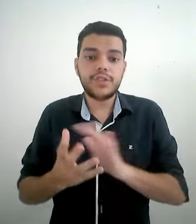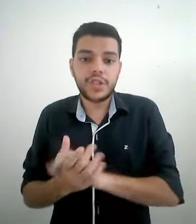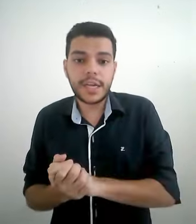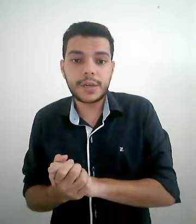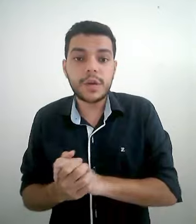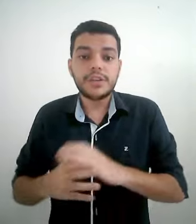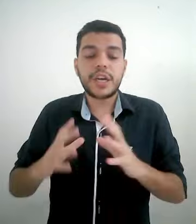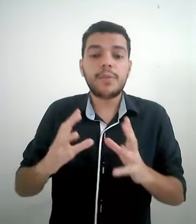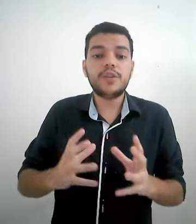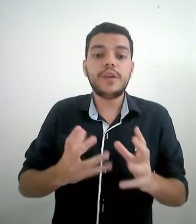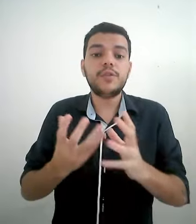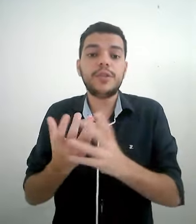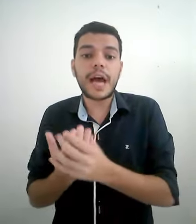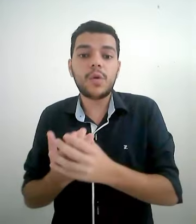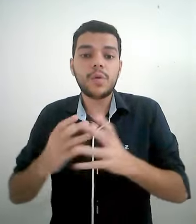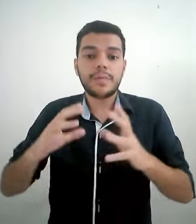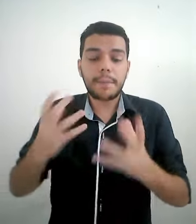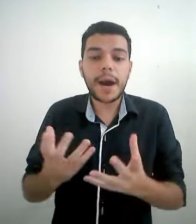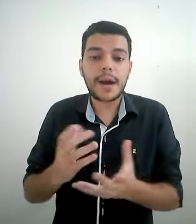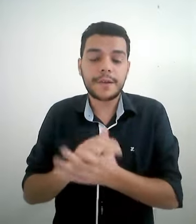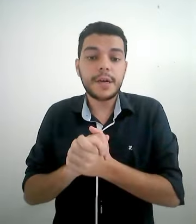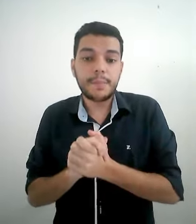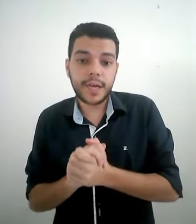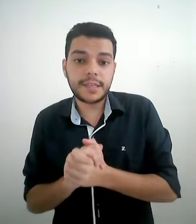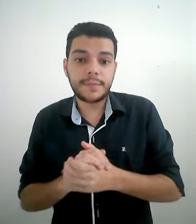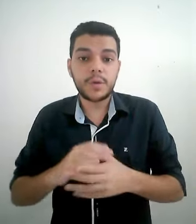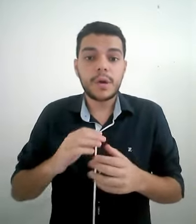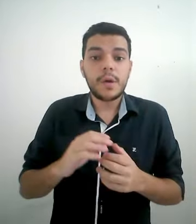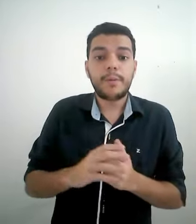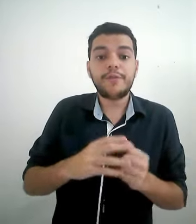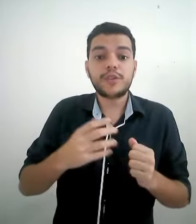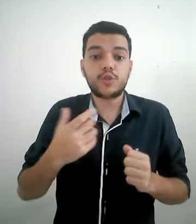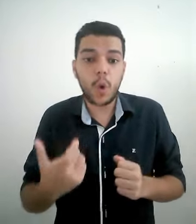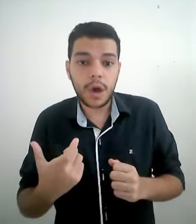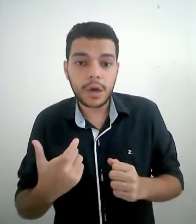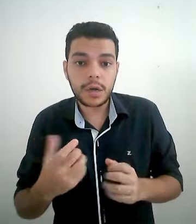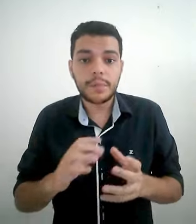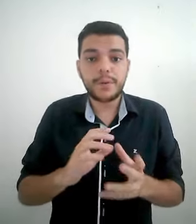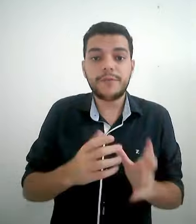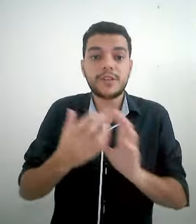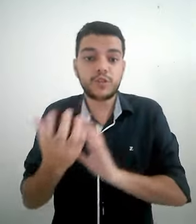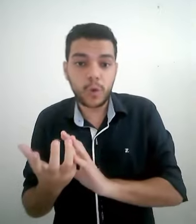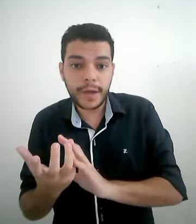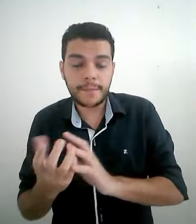de gênero geralmente vem no final da palavra. Por exemplo, professor, professora,